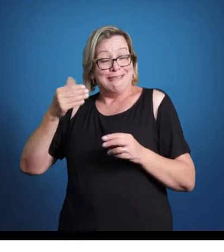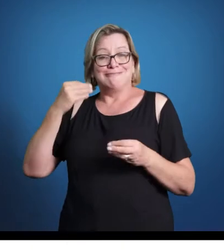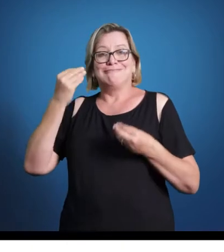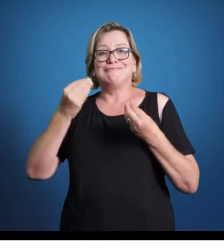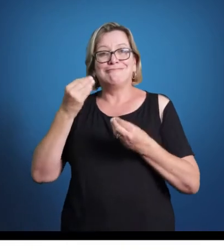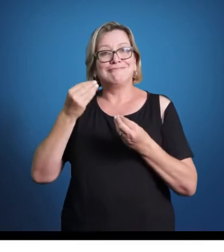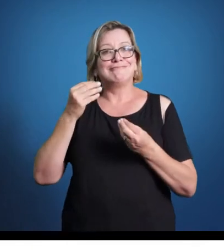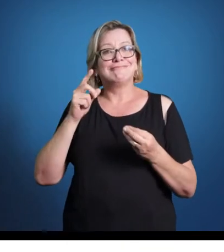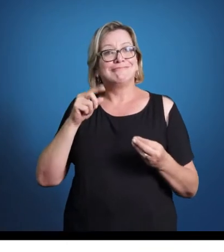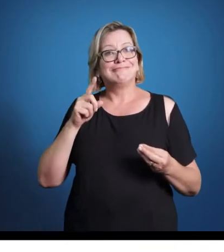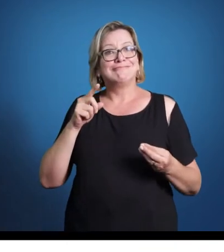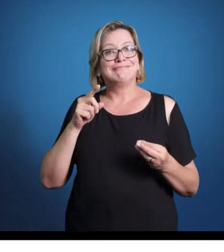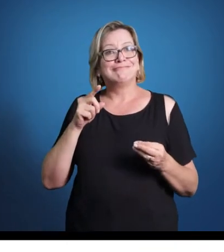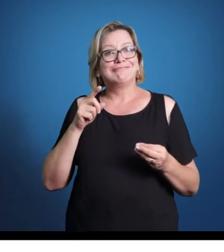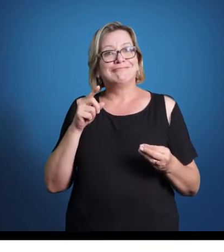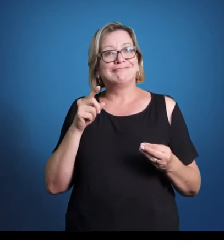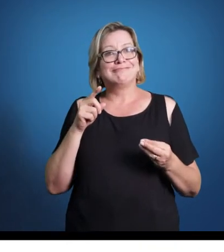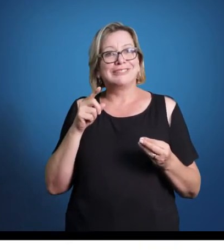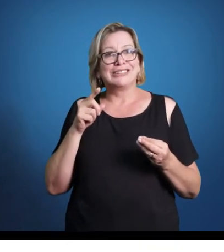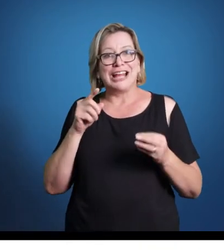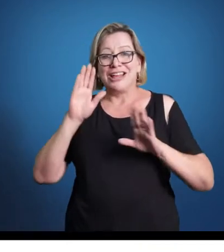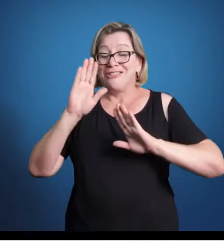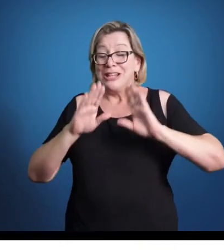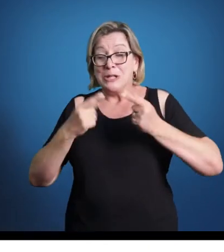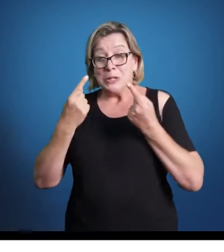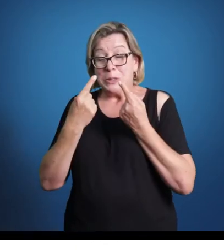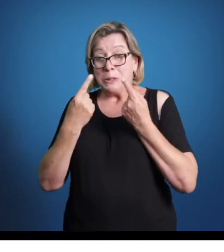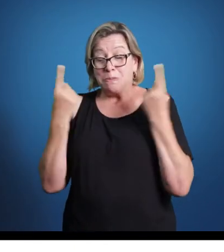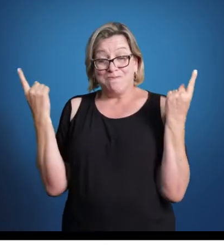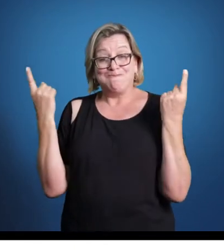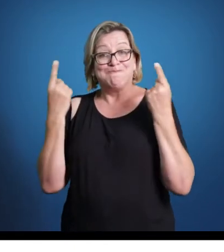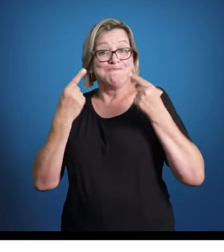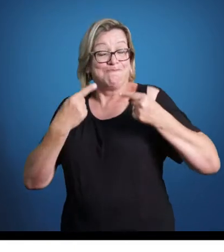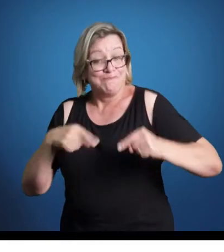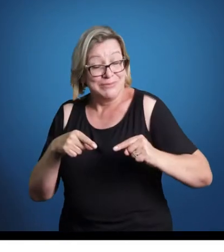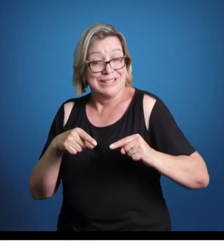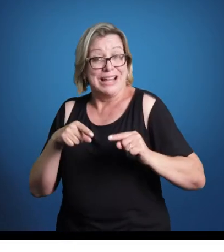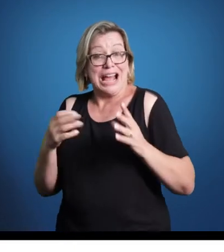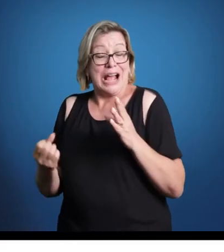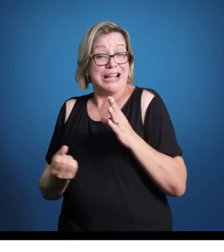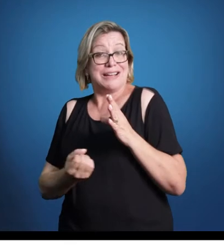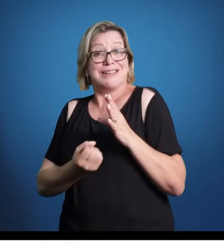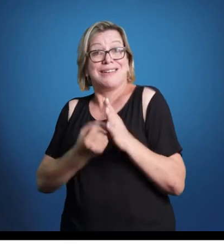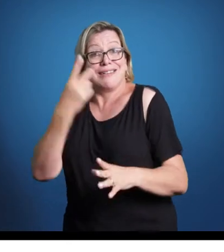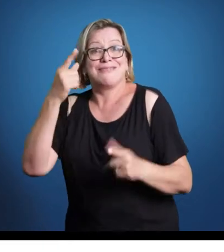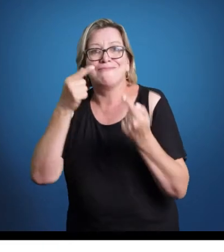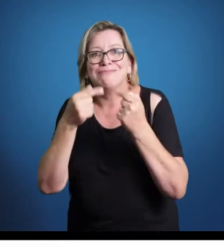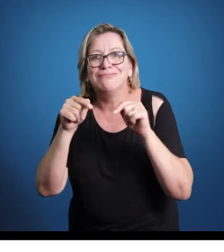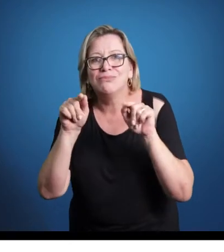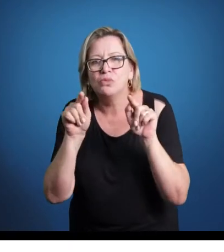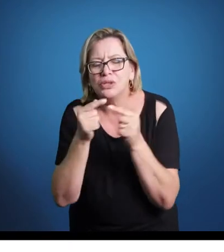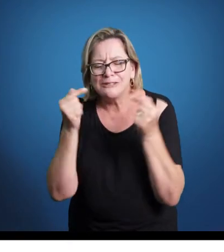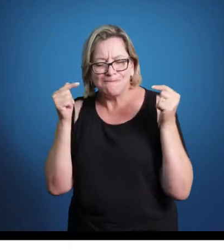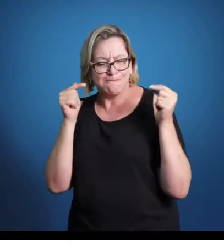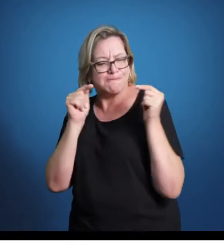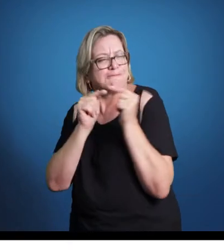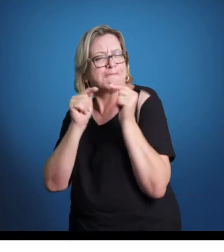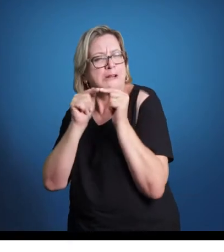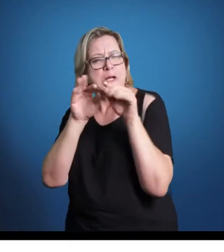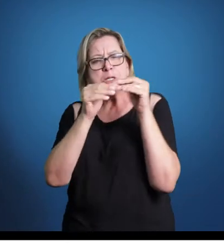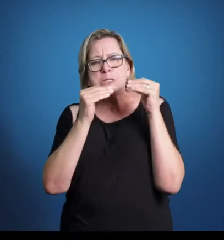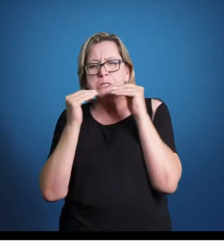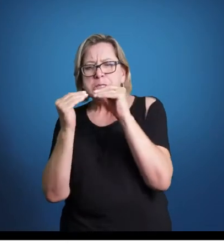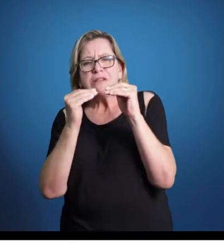desafiador produzir esse tipo de composição, produzir esse tipo de afinação aos